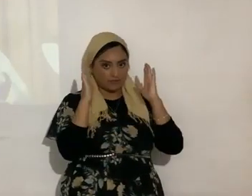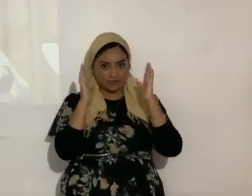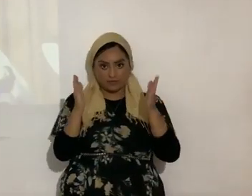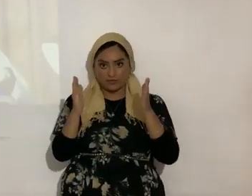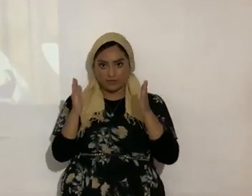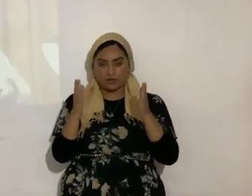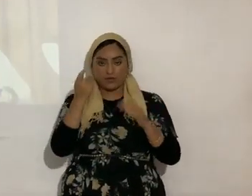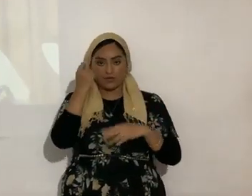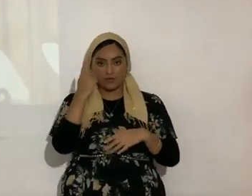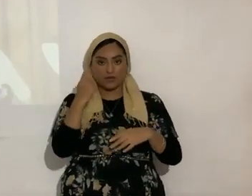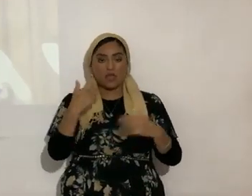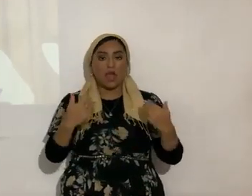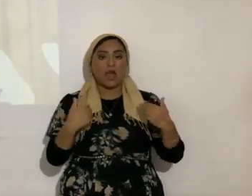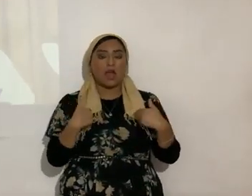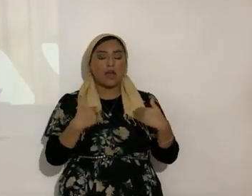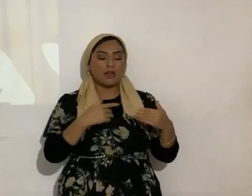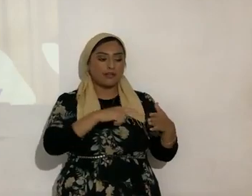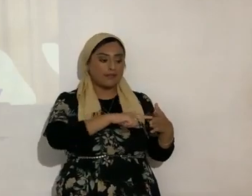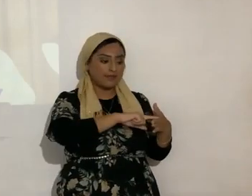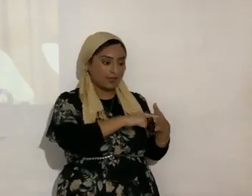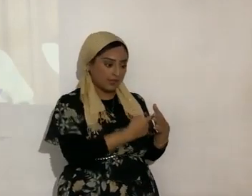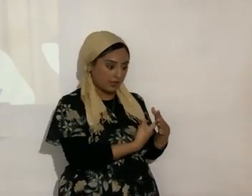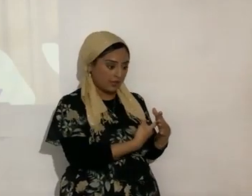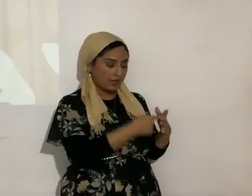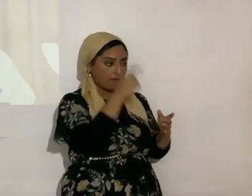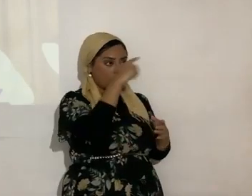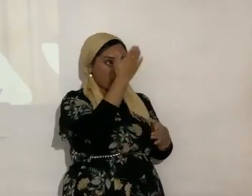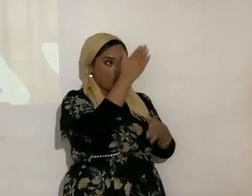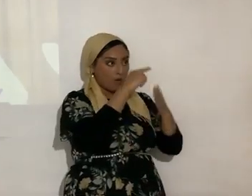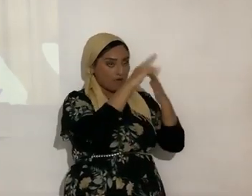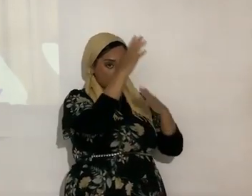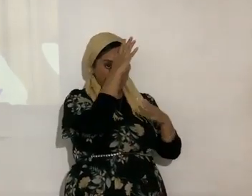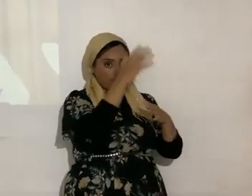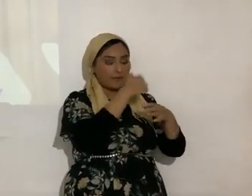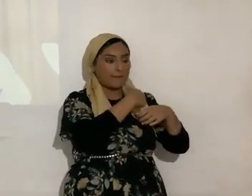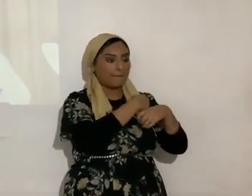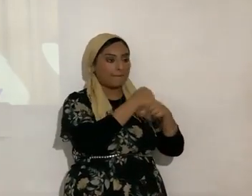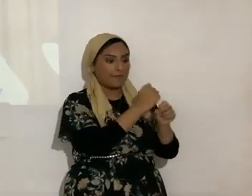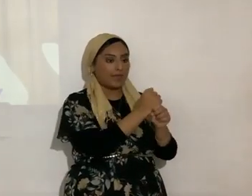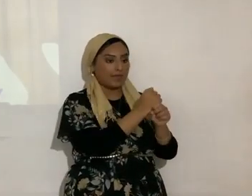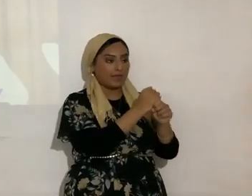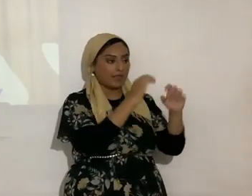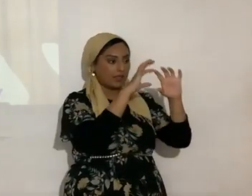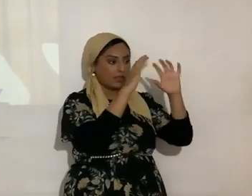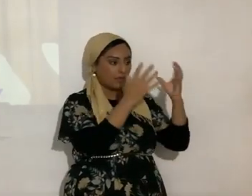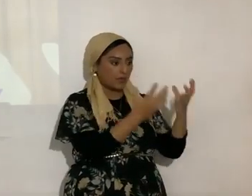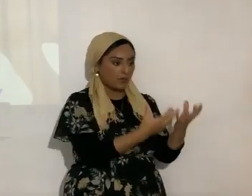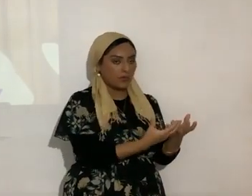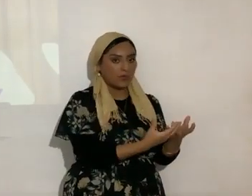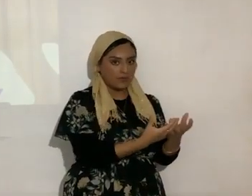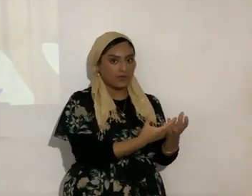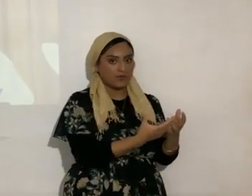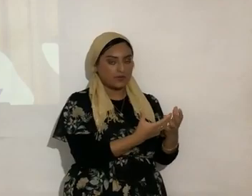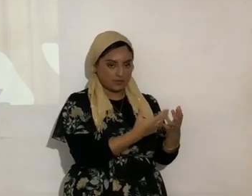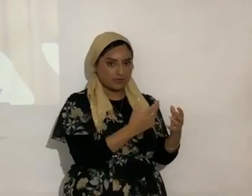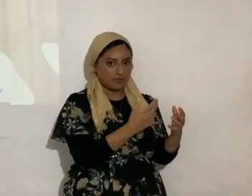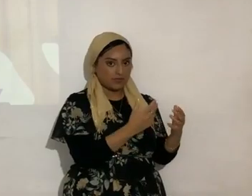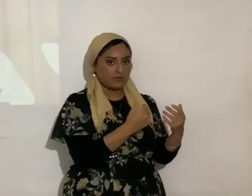para que se entienda. Hubo un principio para que el Eterno hiciera la creación. eso es una cosa, ¿sí?